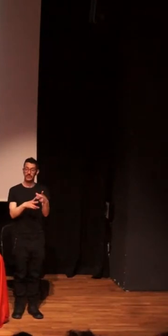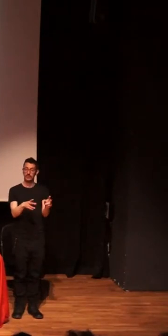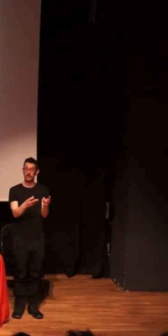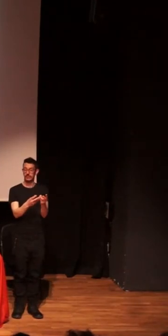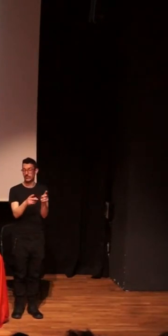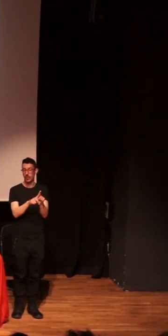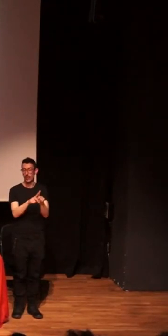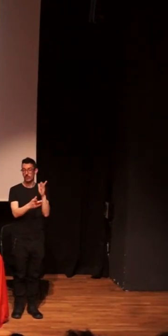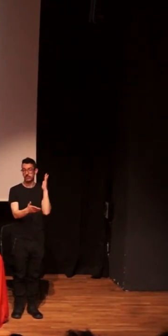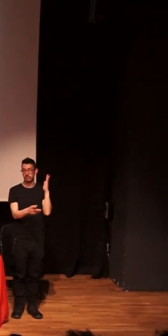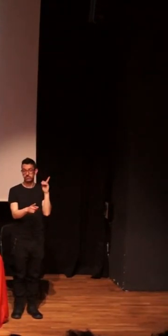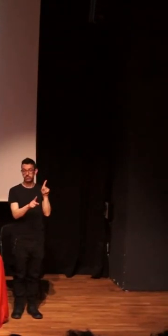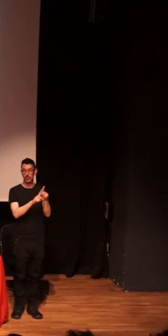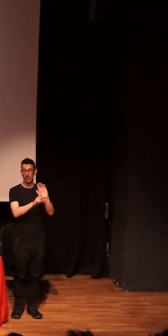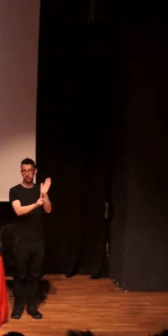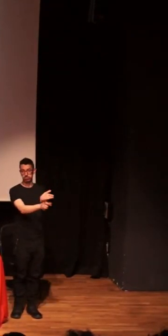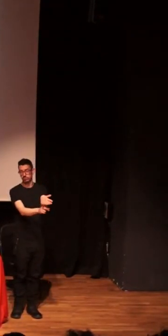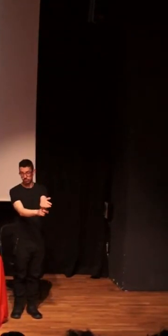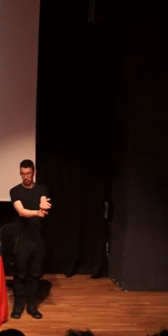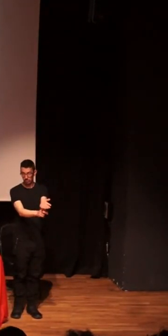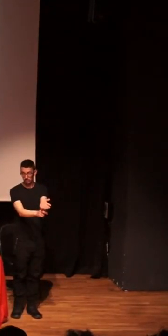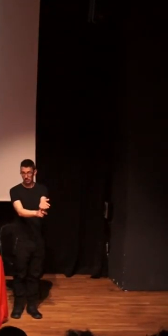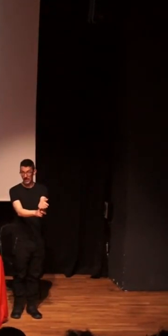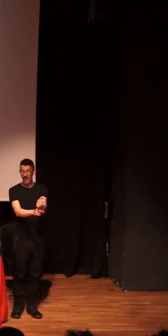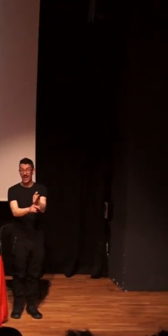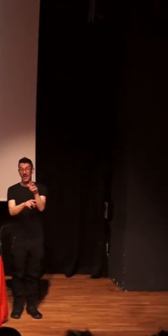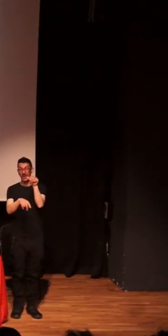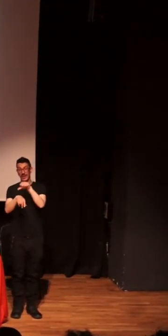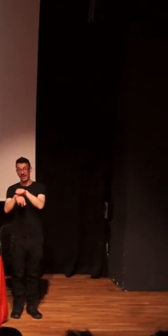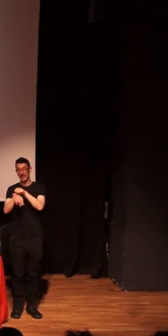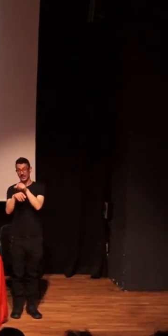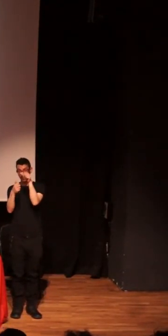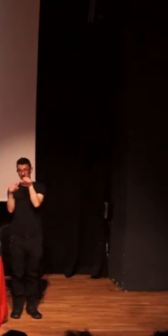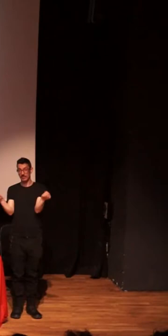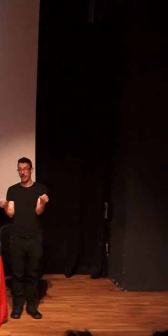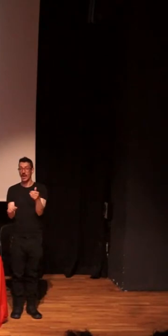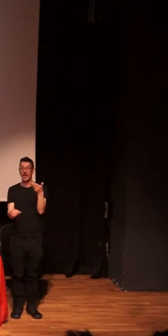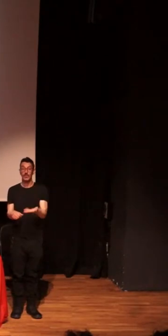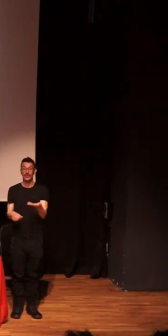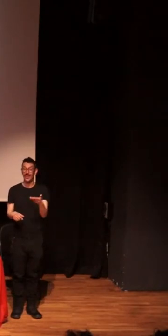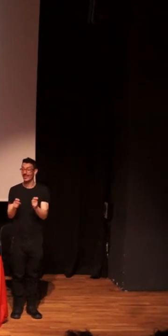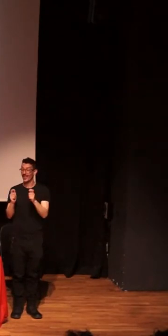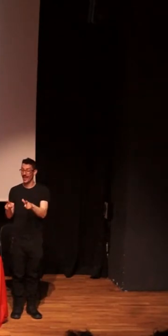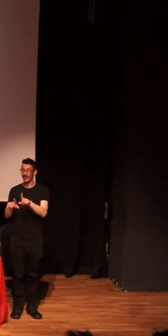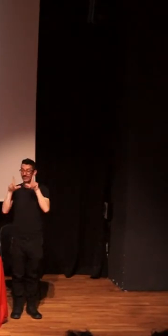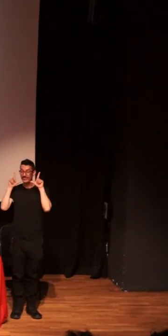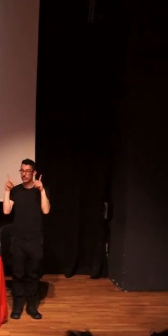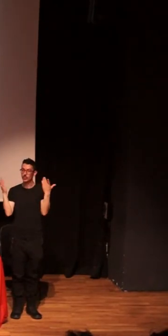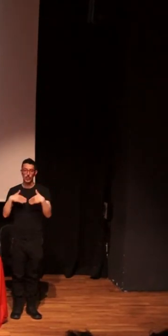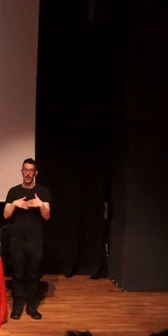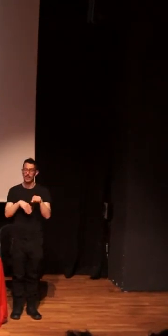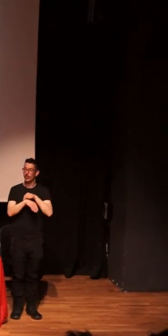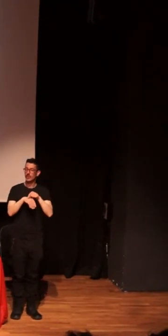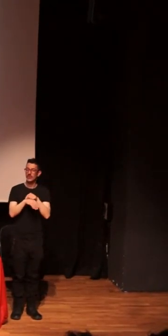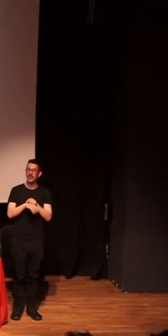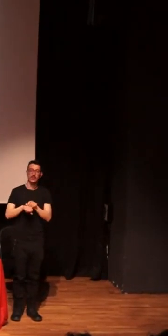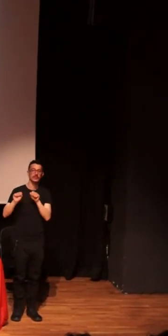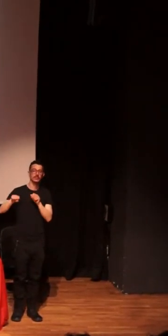al que le damos menos importancia, el que menos presencia tiene en las políticas. Pero creo que no nos tiene que caer ninguna duda de